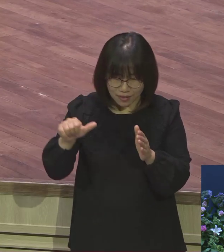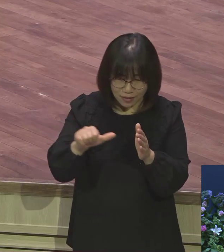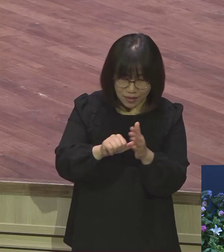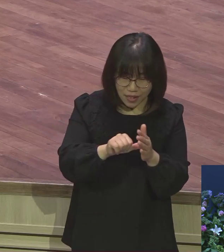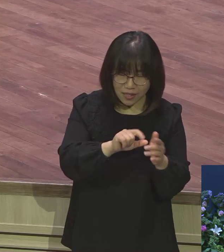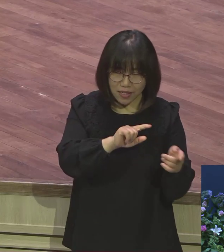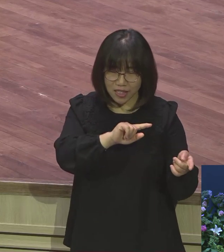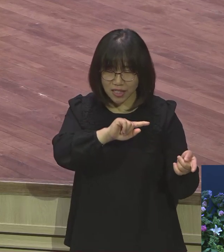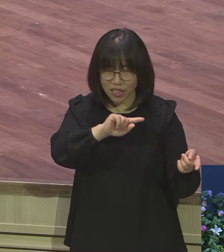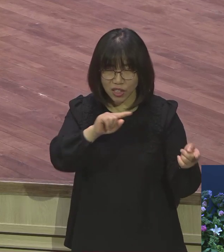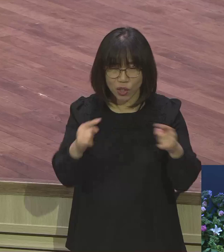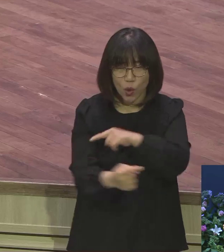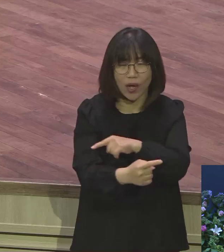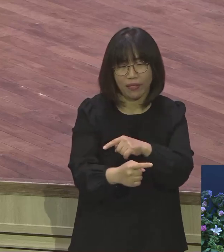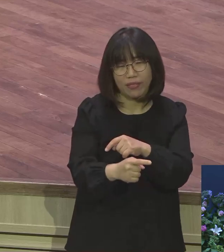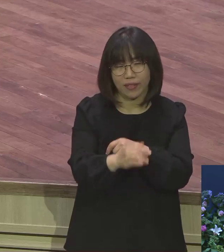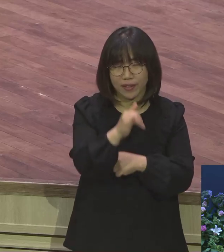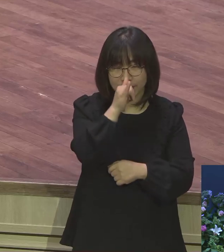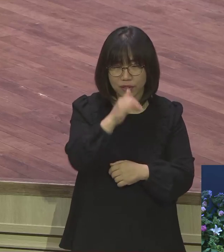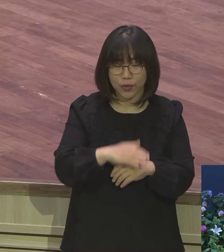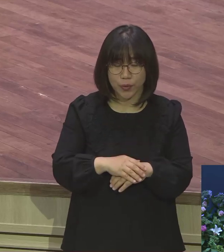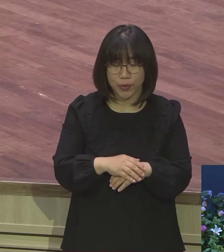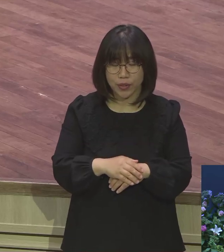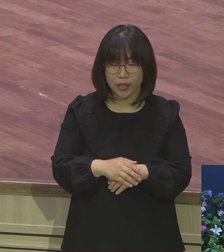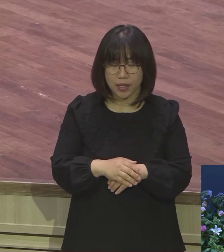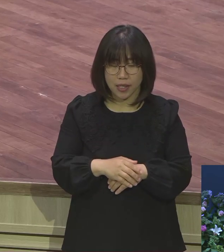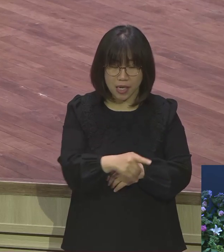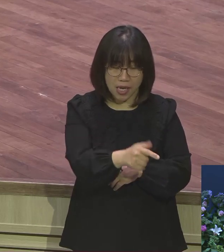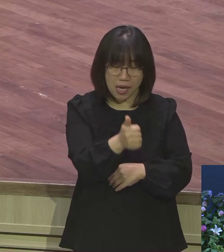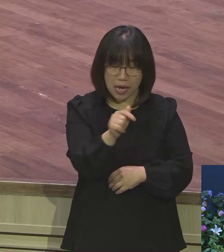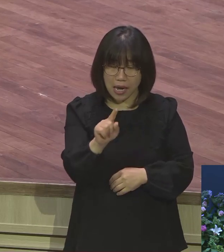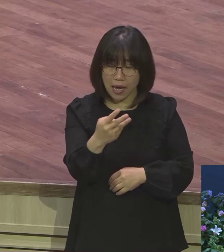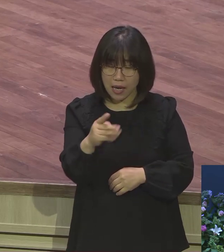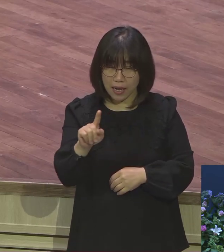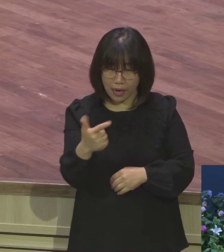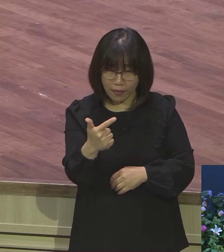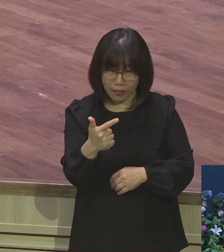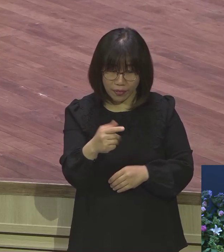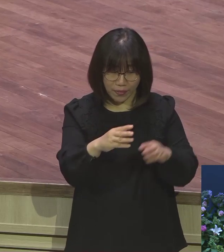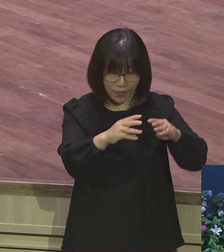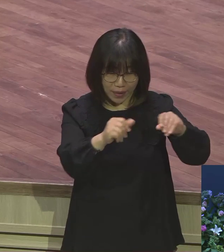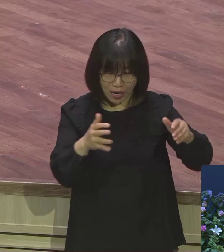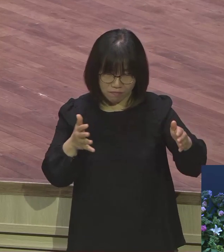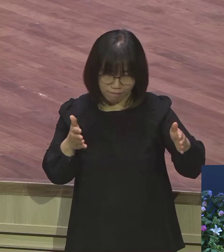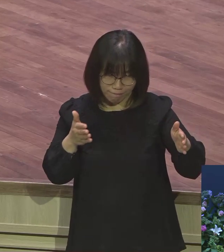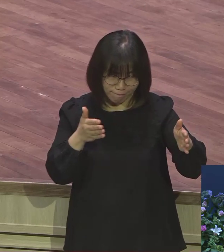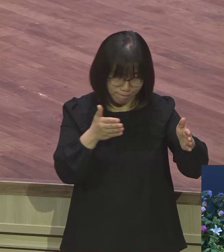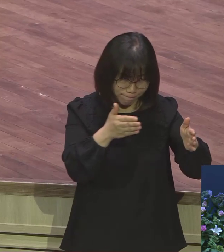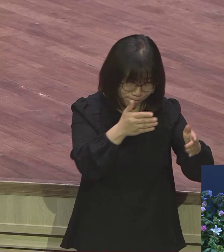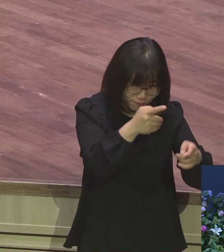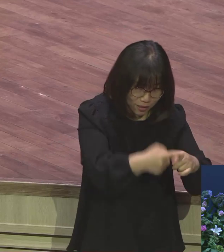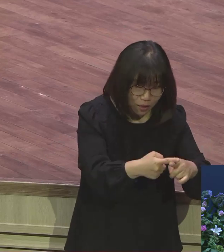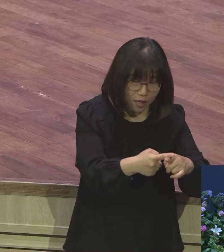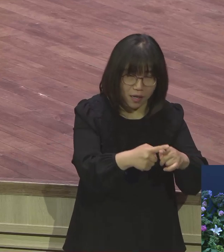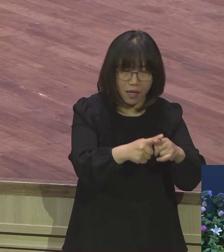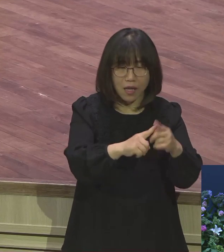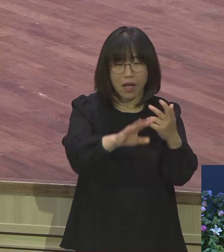하라를 향하여 가다가 도중에 너무 그렇게 끝없이 달리다 보니까 해가 밤이